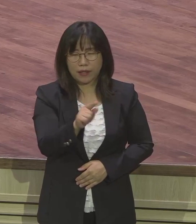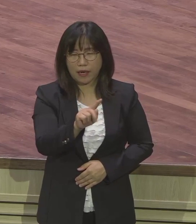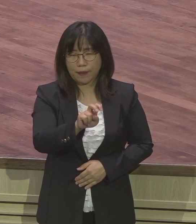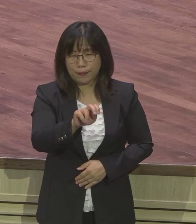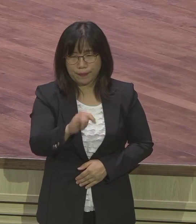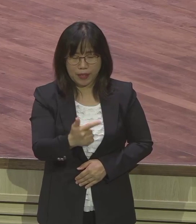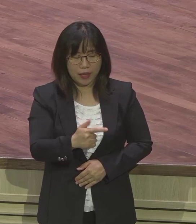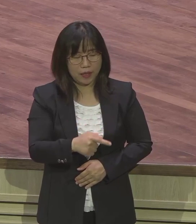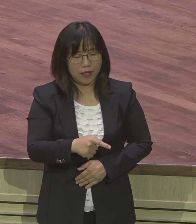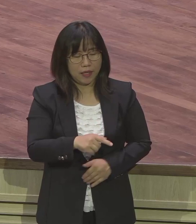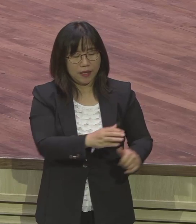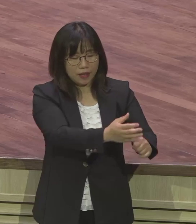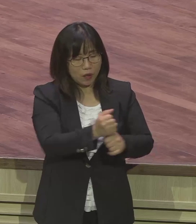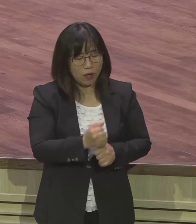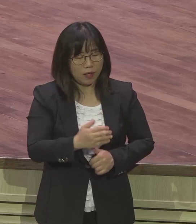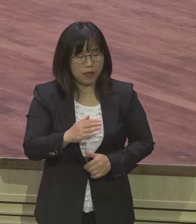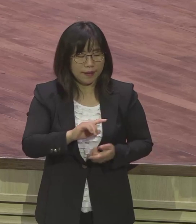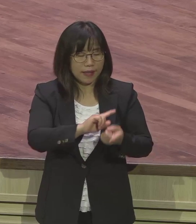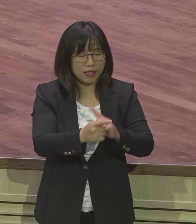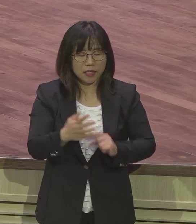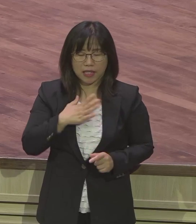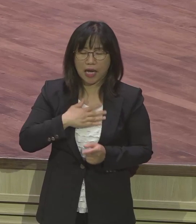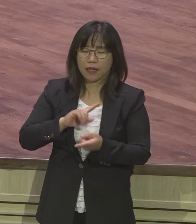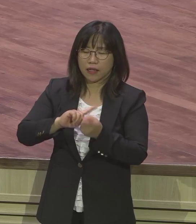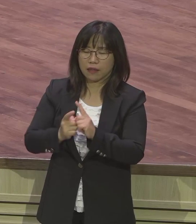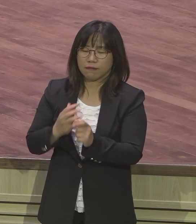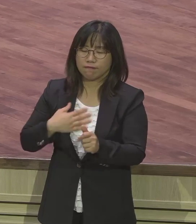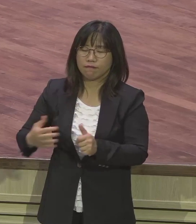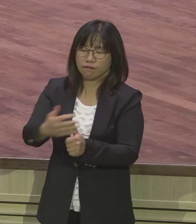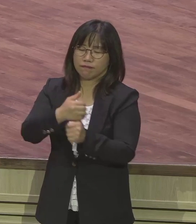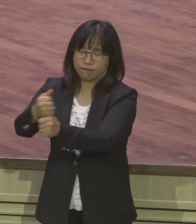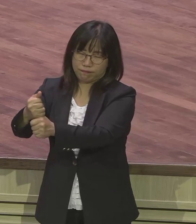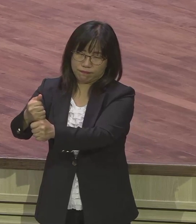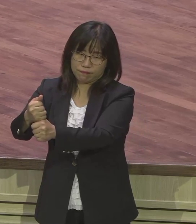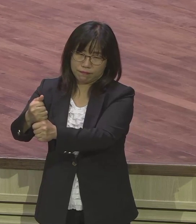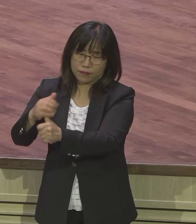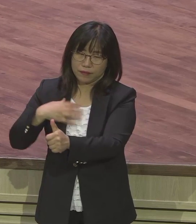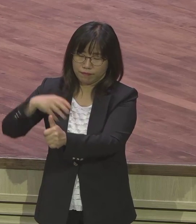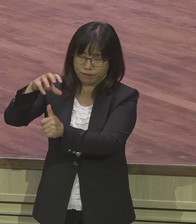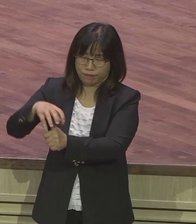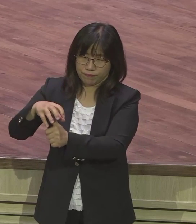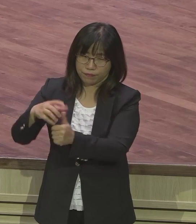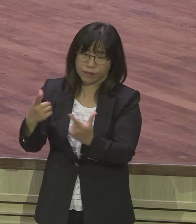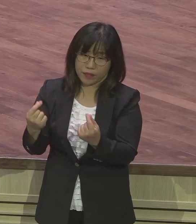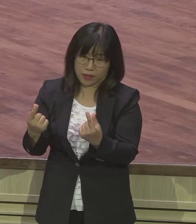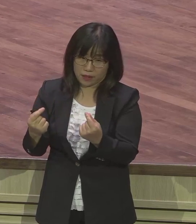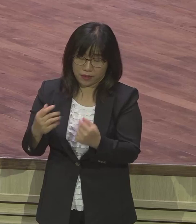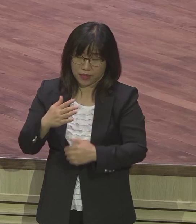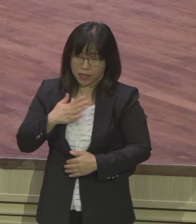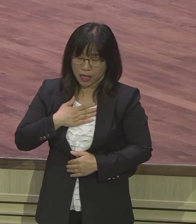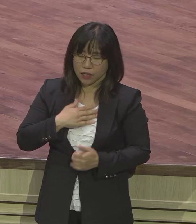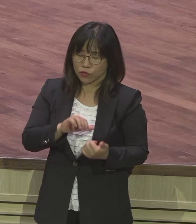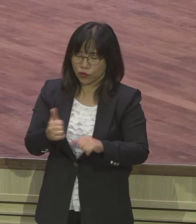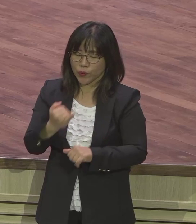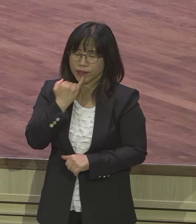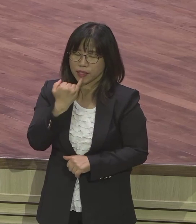이 유다가 내가 담보로 잡히겠다 얼마나 바뀌어졌습니까 자기를 죽으면 죽겠다 내가 이것 때문에